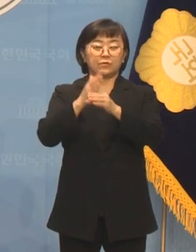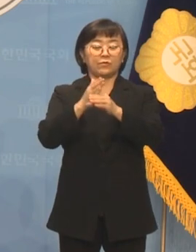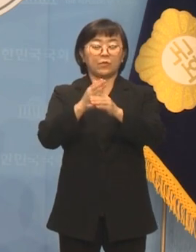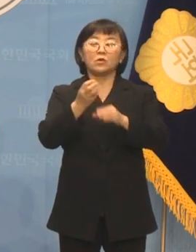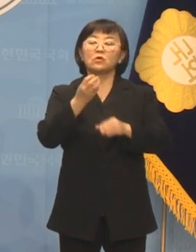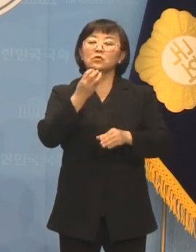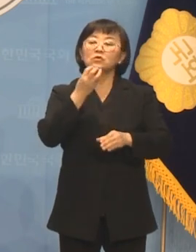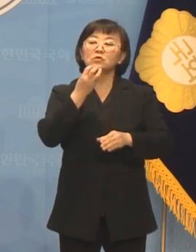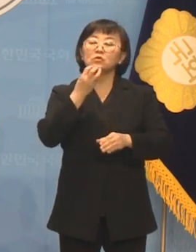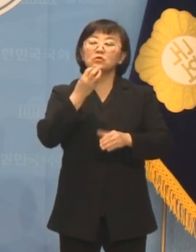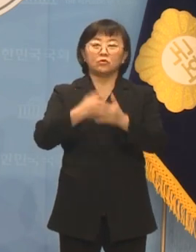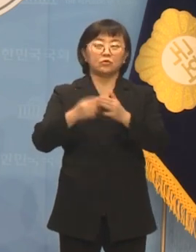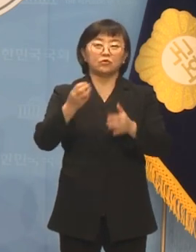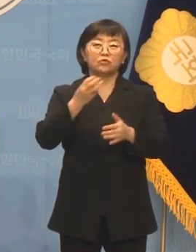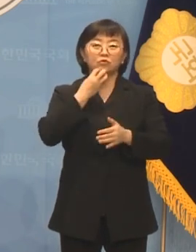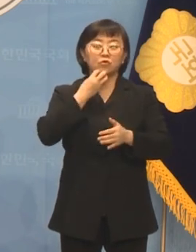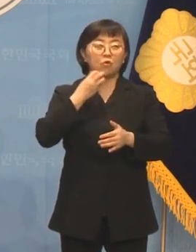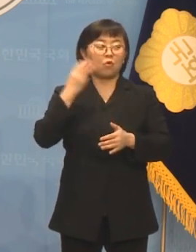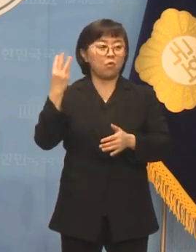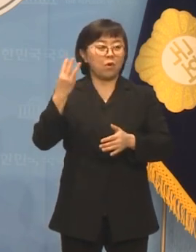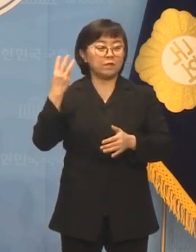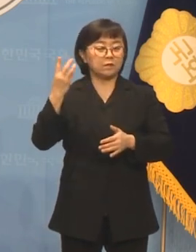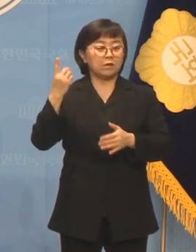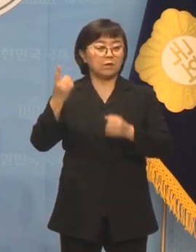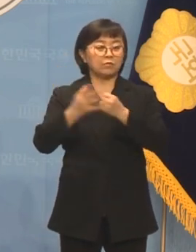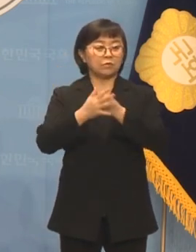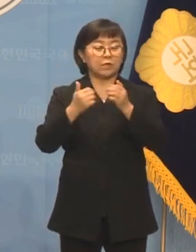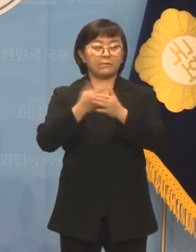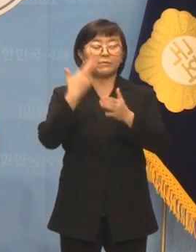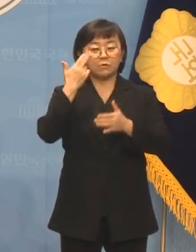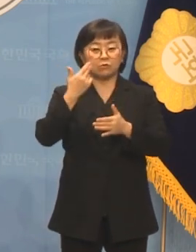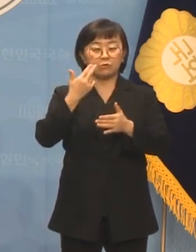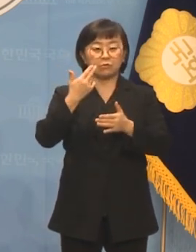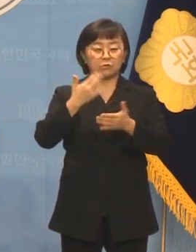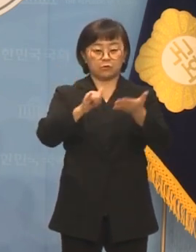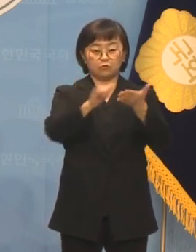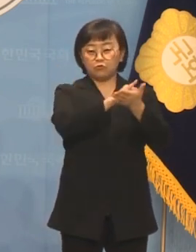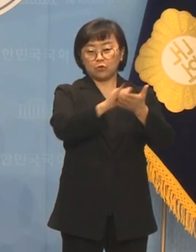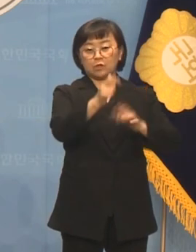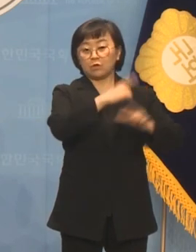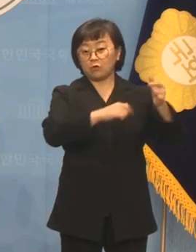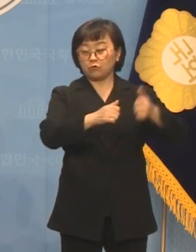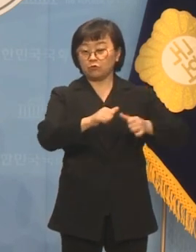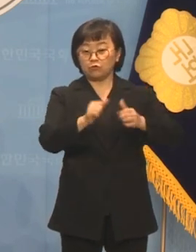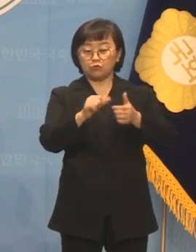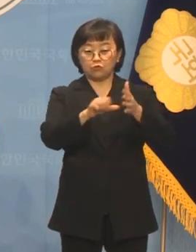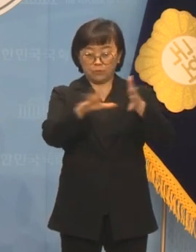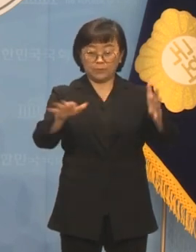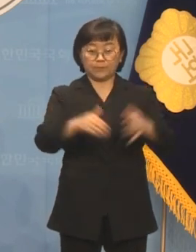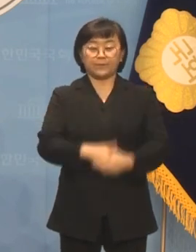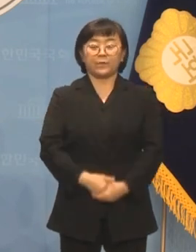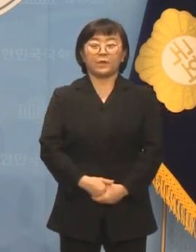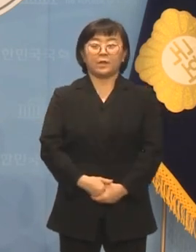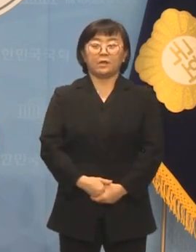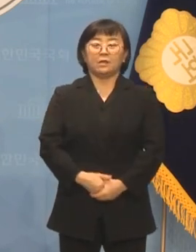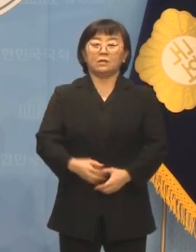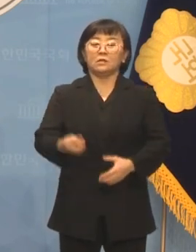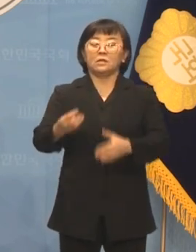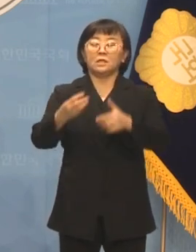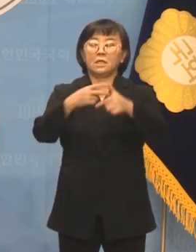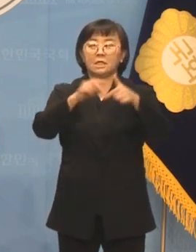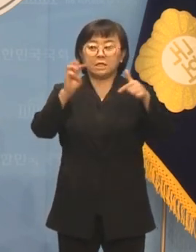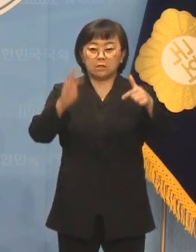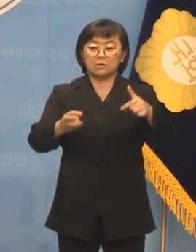워싱턴보다 뉴욕이 더 유명합니다. 저는 인천 서구울을 서울보다 더